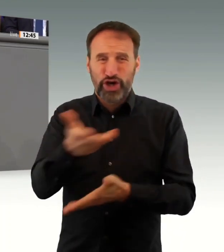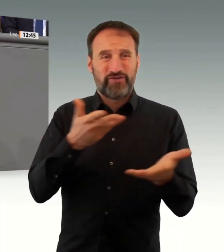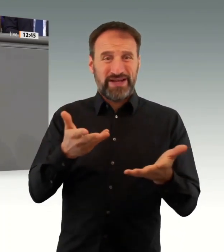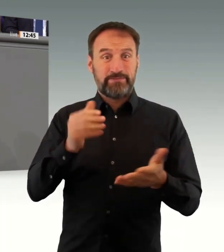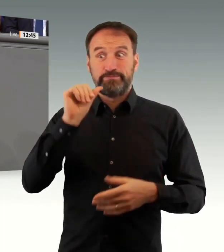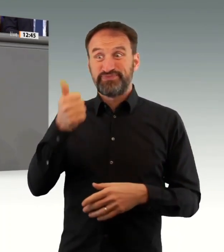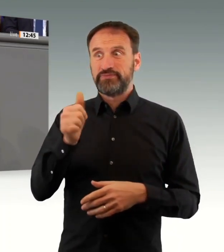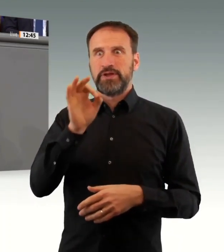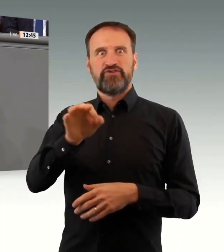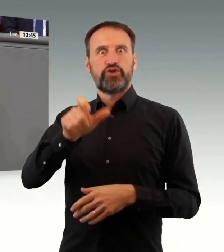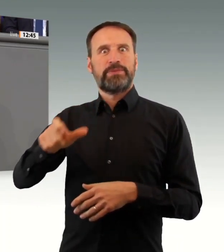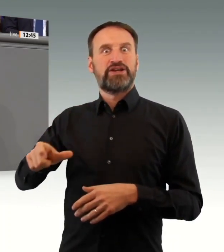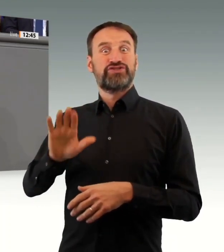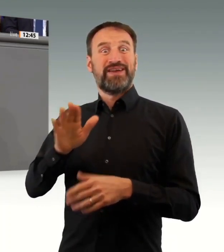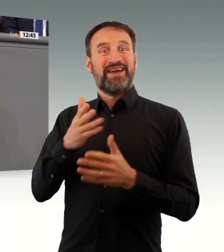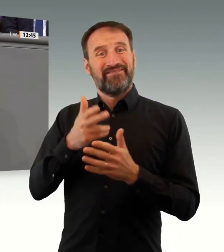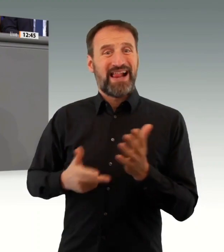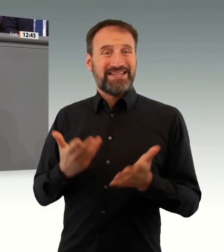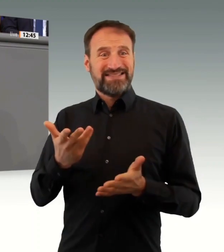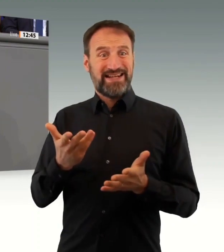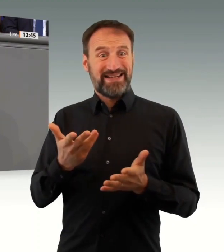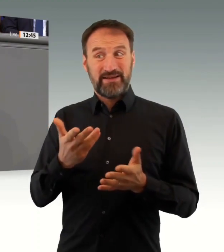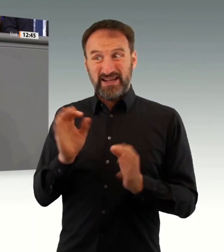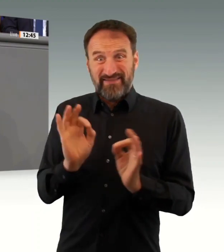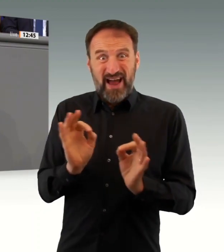diejenigen, mit denen Sie eng zusammenarbeiten.